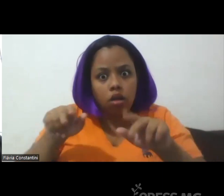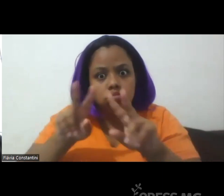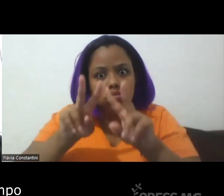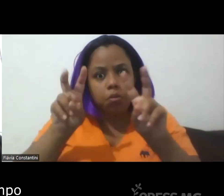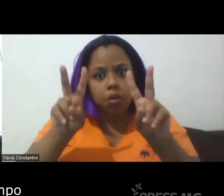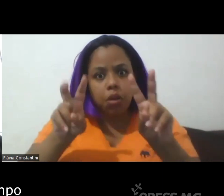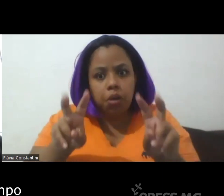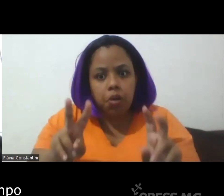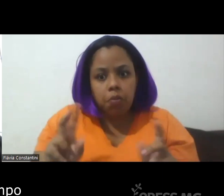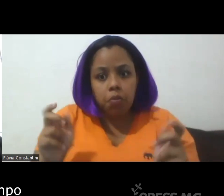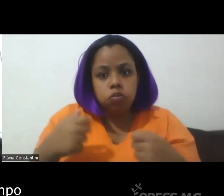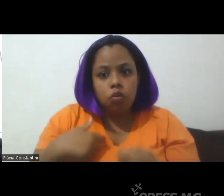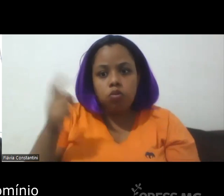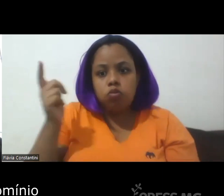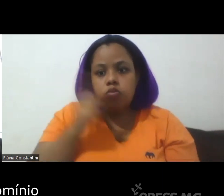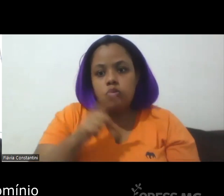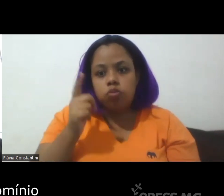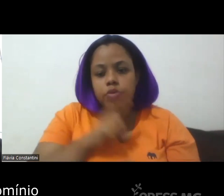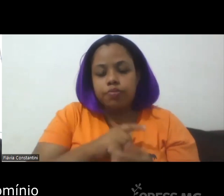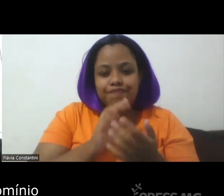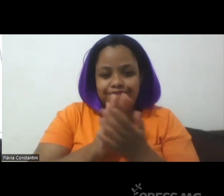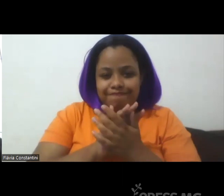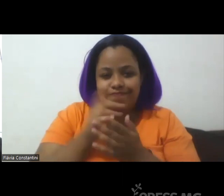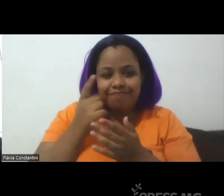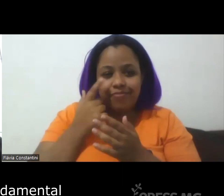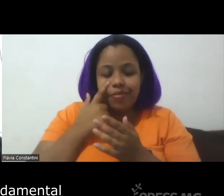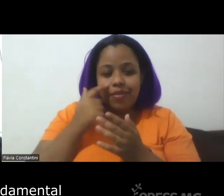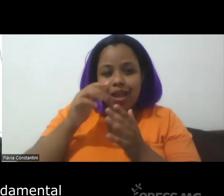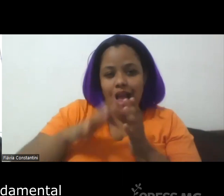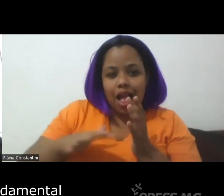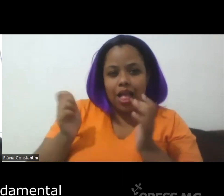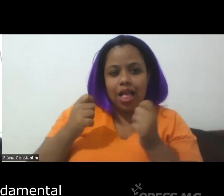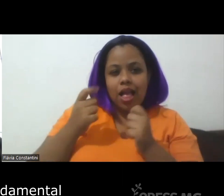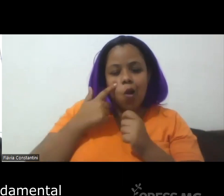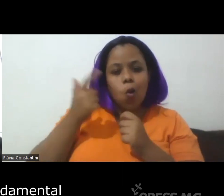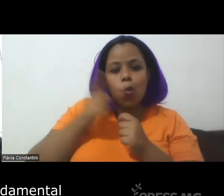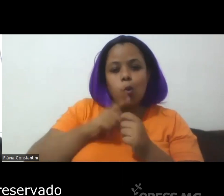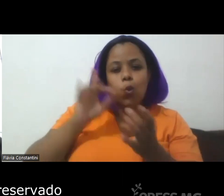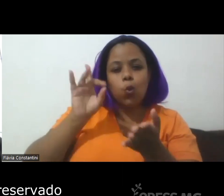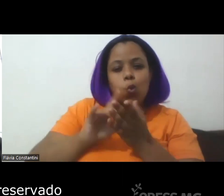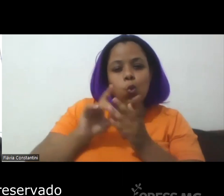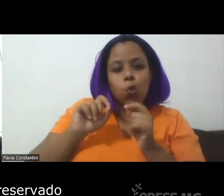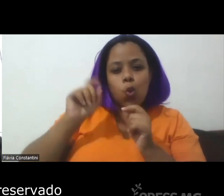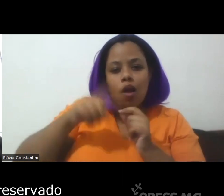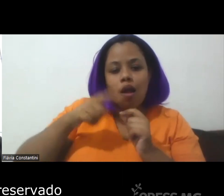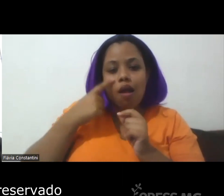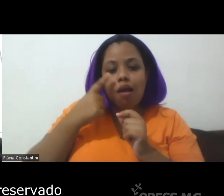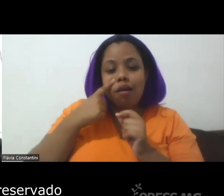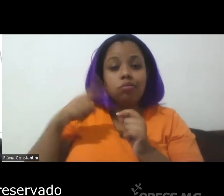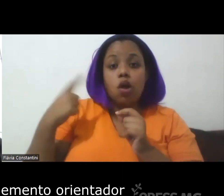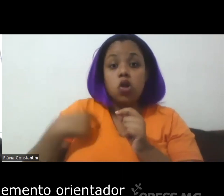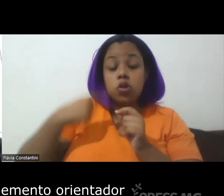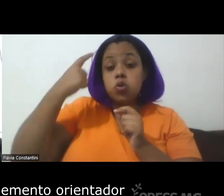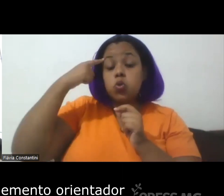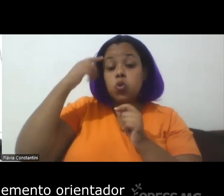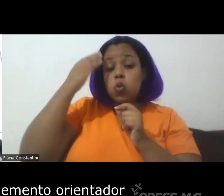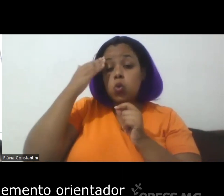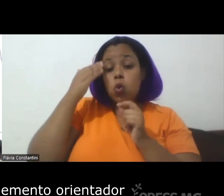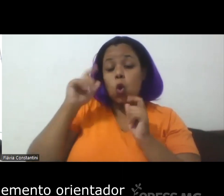campo de domínio ele é fundamental de ser preservado